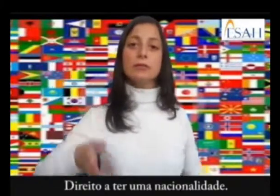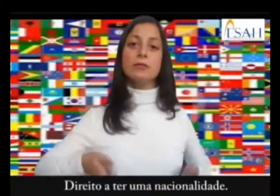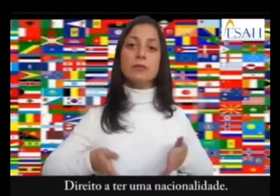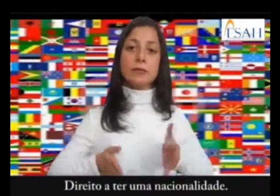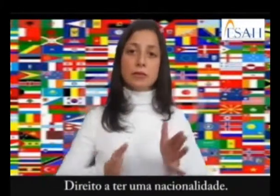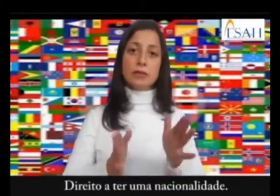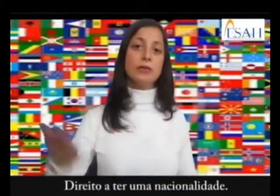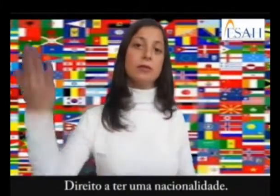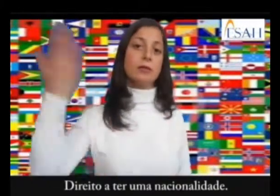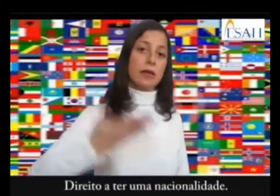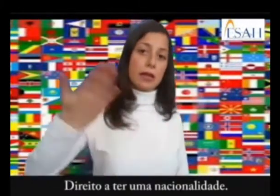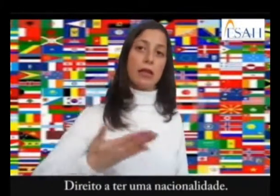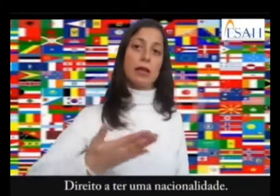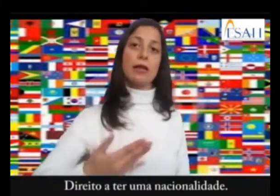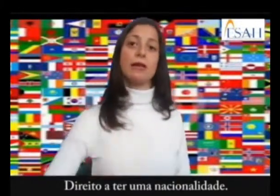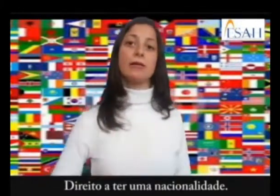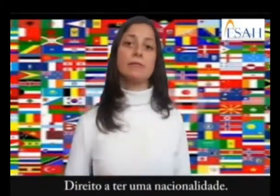Direito ao termo nacionalidade.